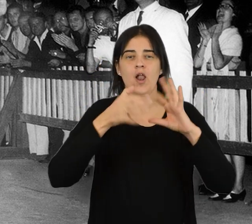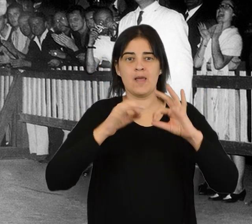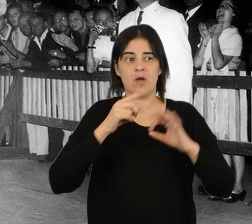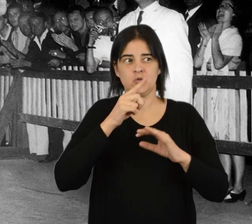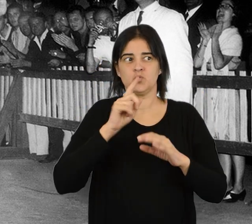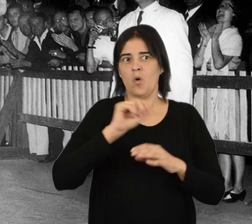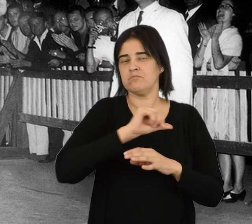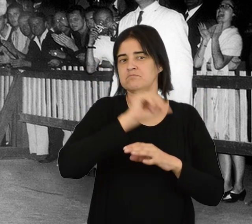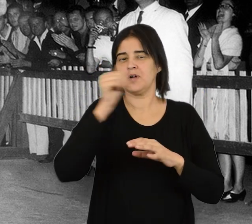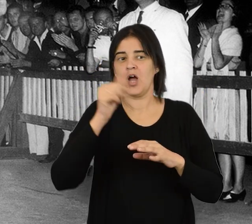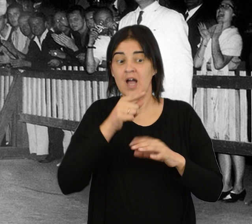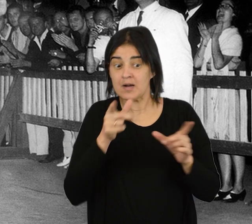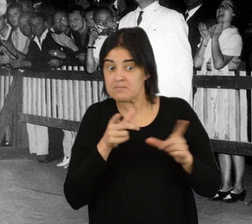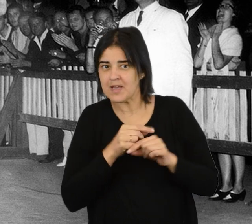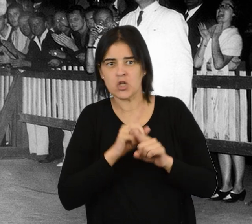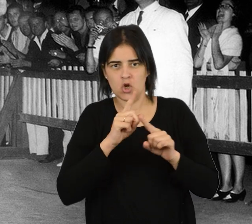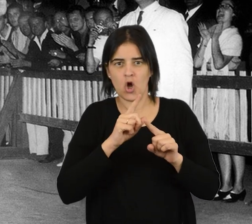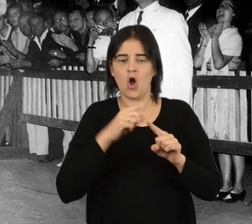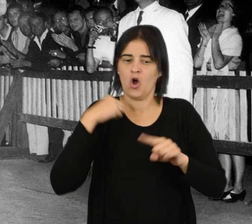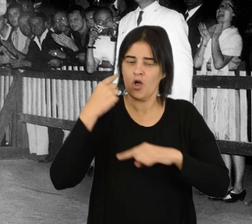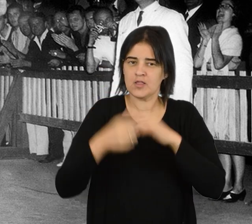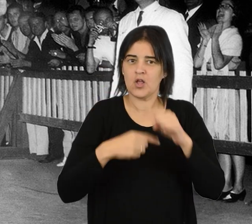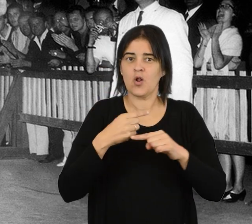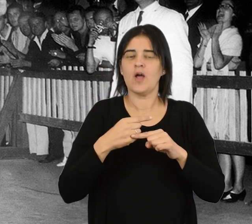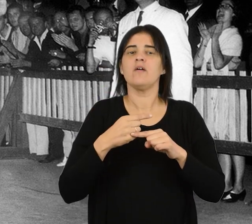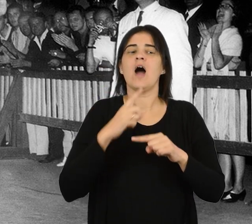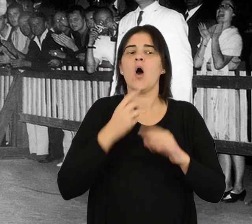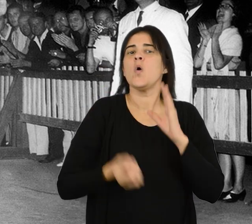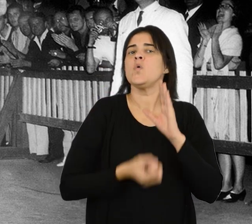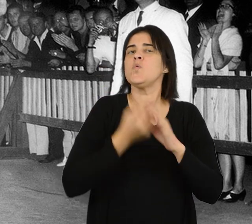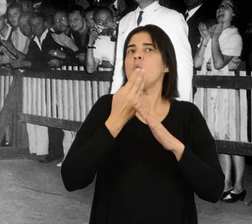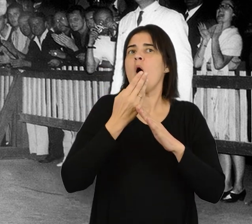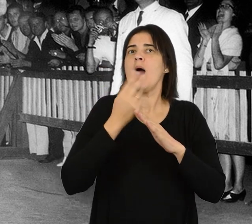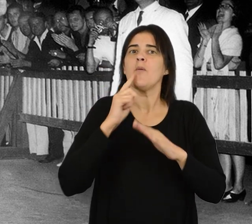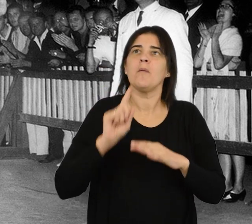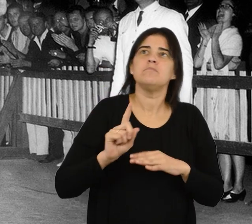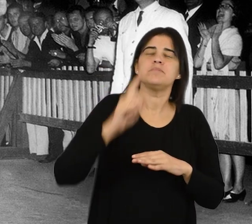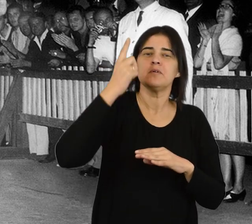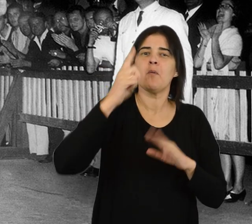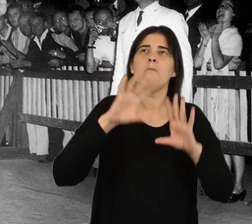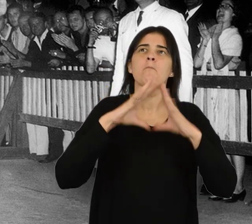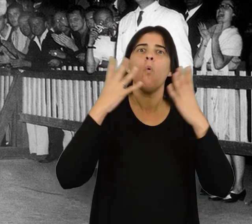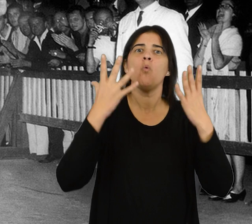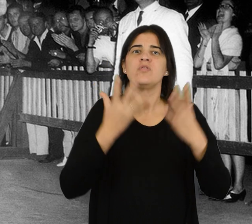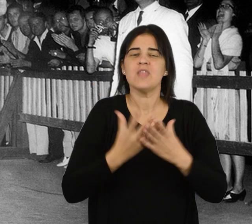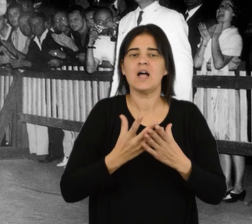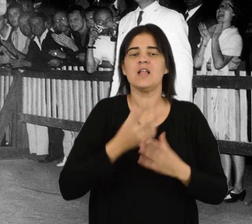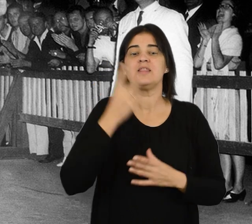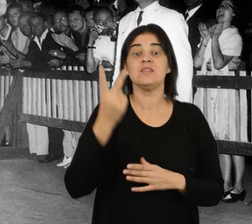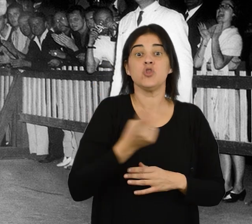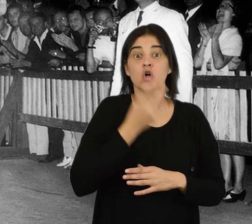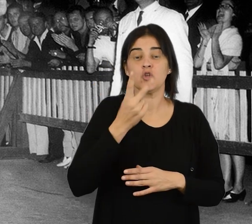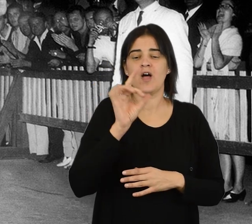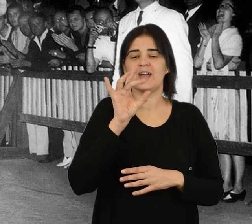Su gloria no termina allí, ya que establece un nuevo récord mundial de dos horas y